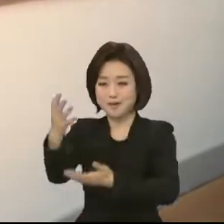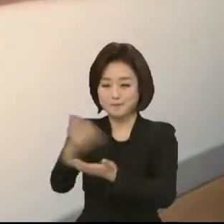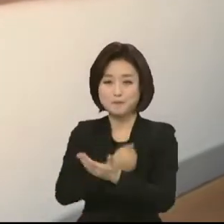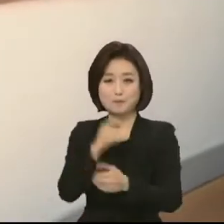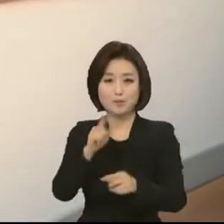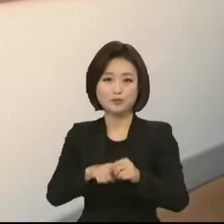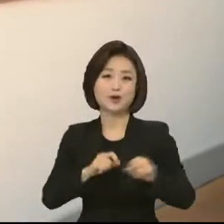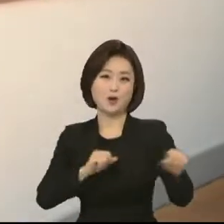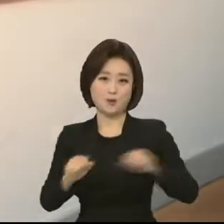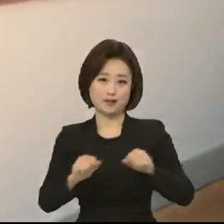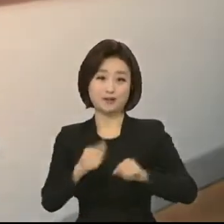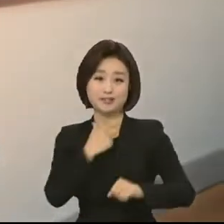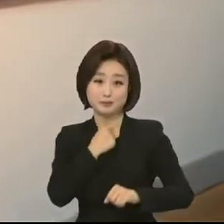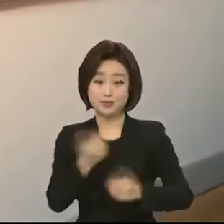평등한 대우를 받고 싶습니다.